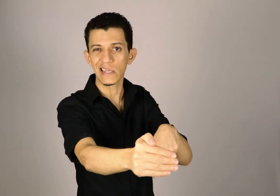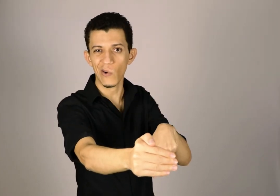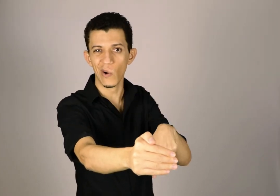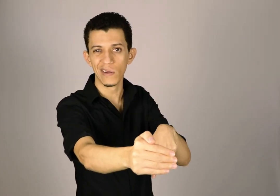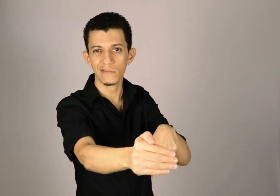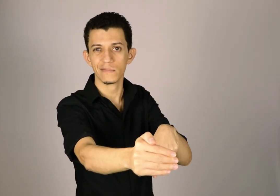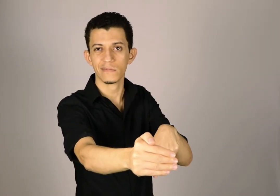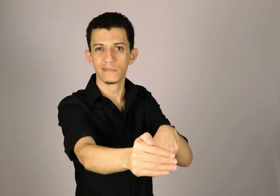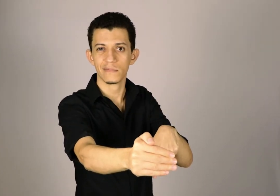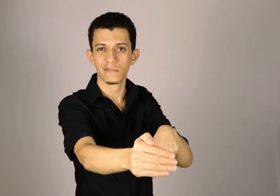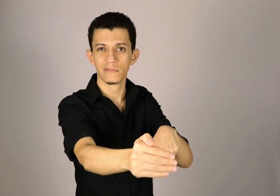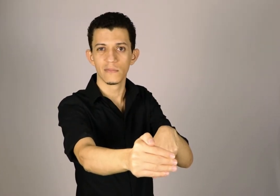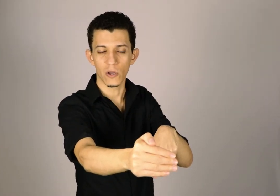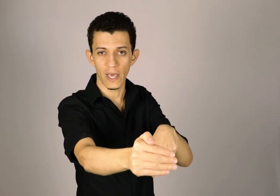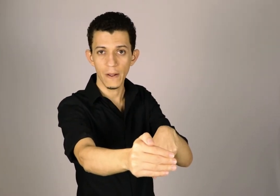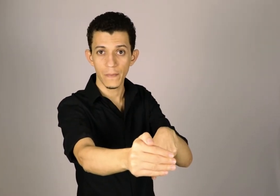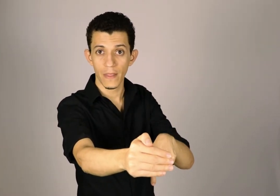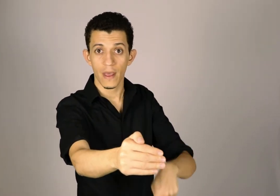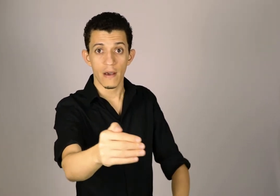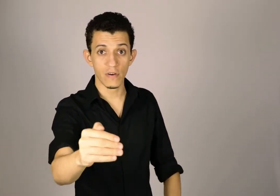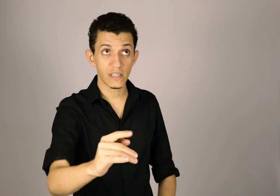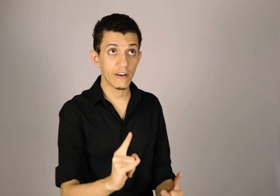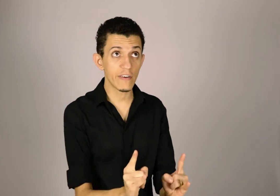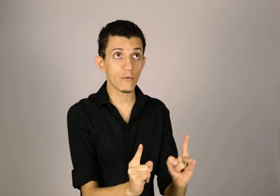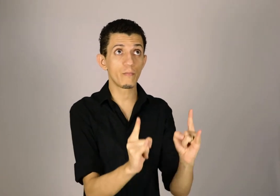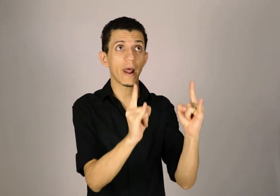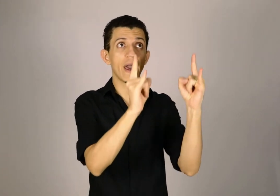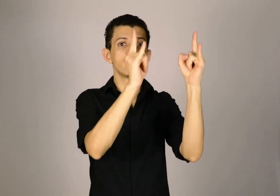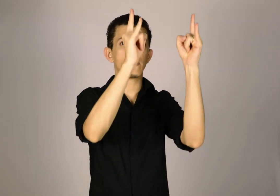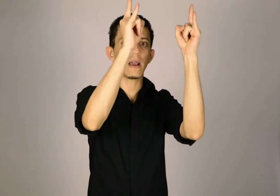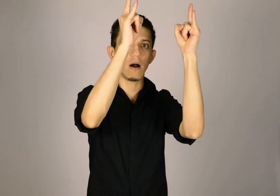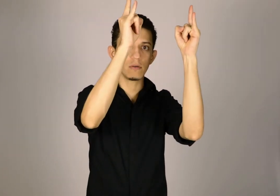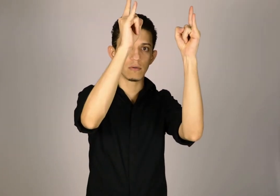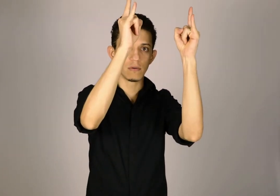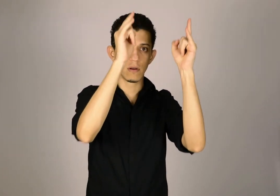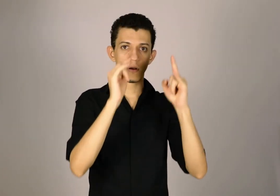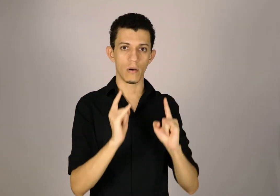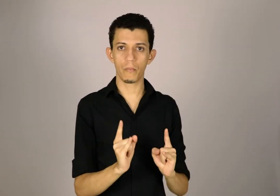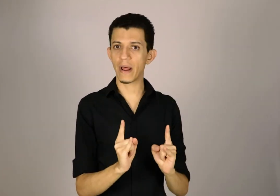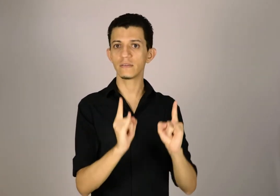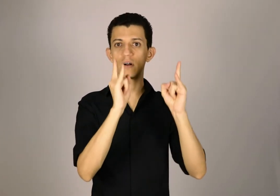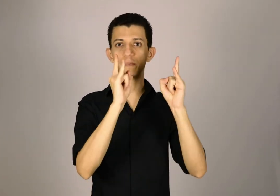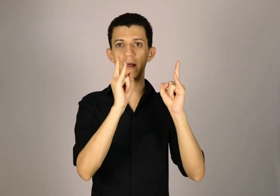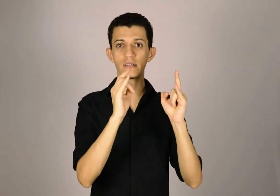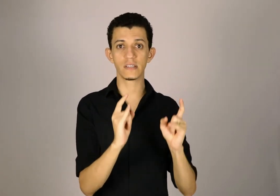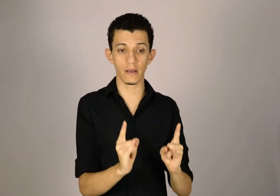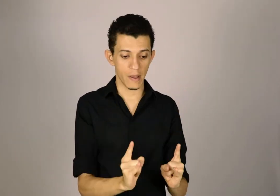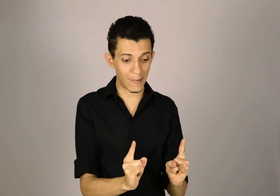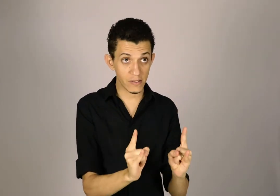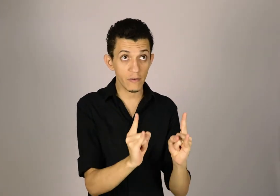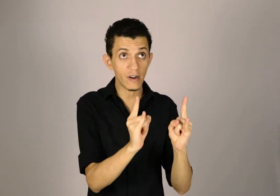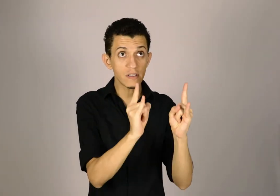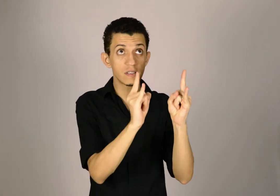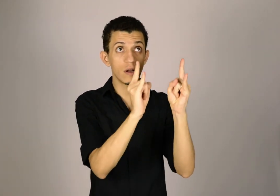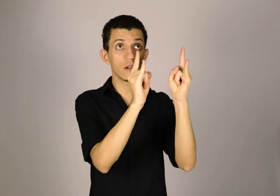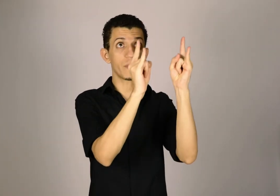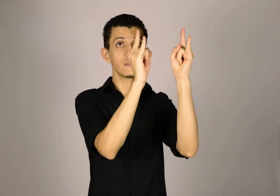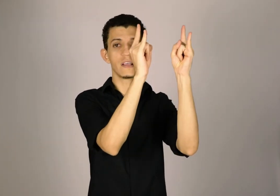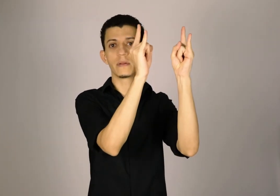rua. Ok? Você vai ver um prédio bem alto. Prédio, sinal de prédio, assim. Mas eu enfatizei olhando para cima. Então,